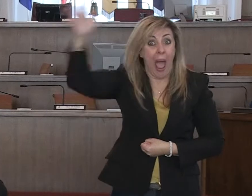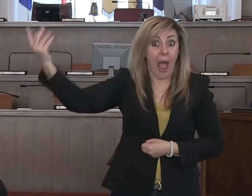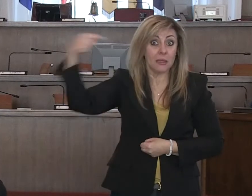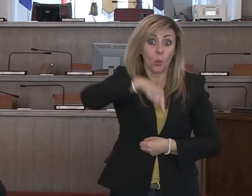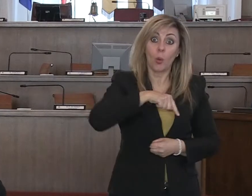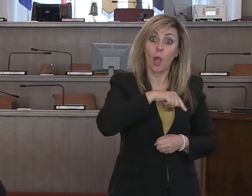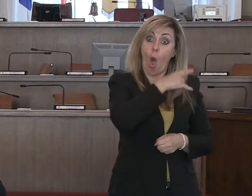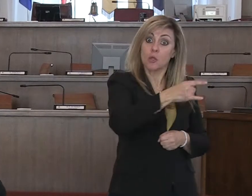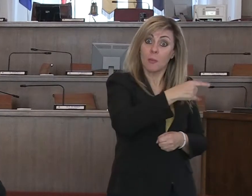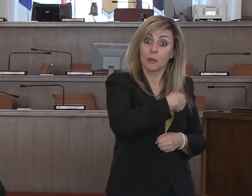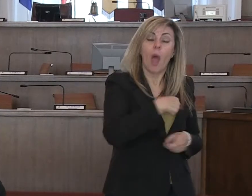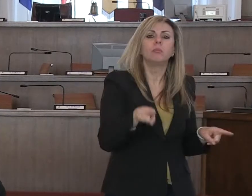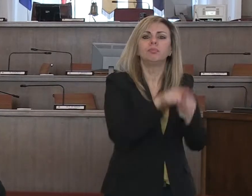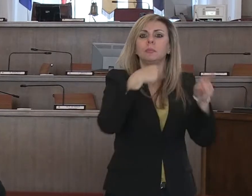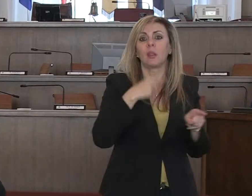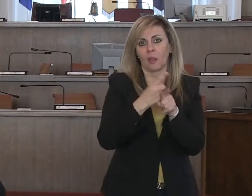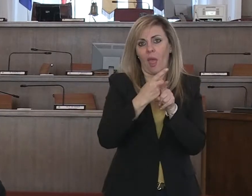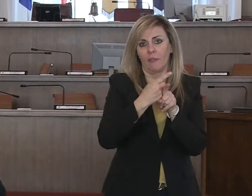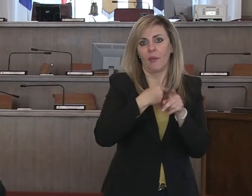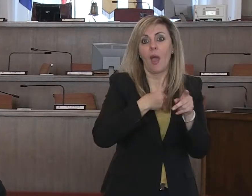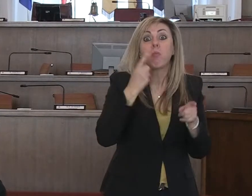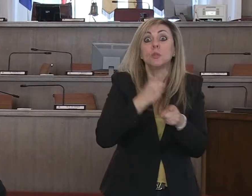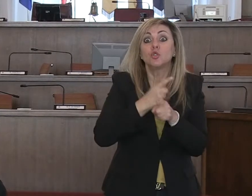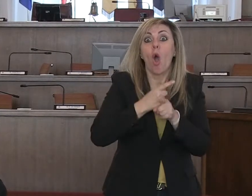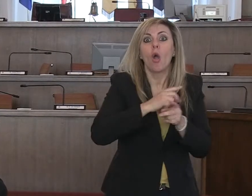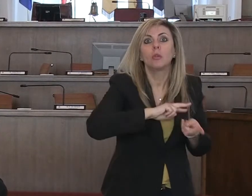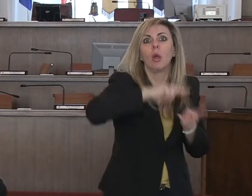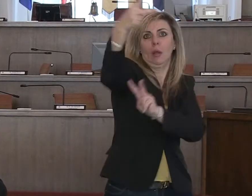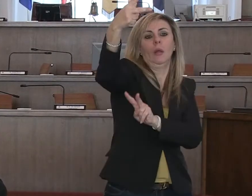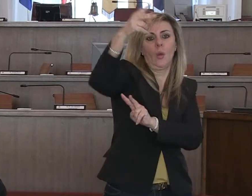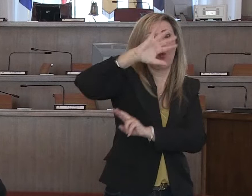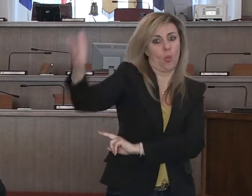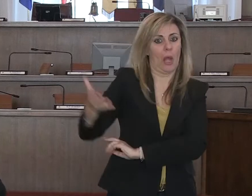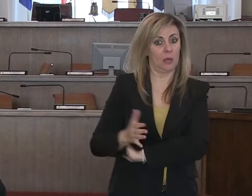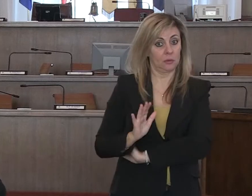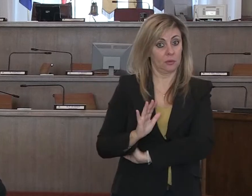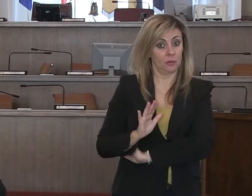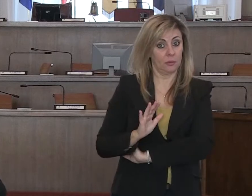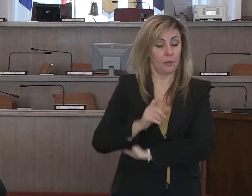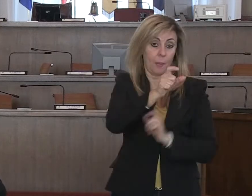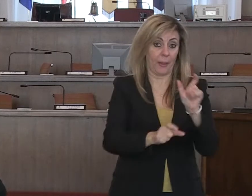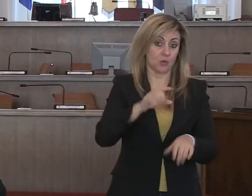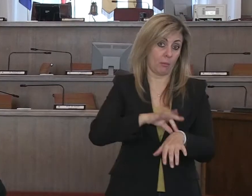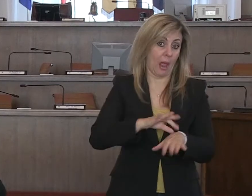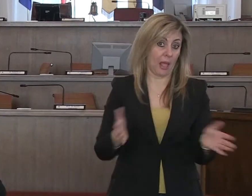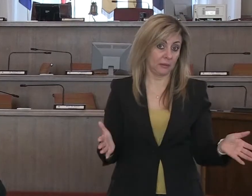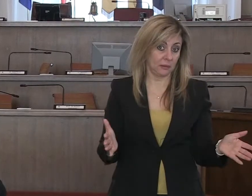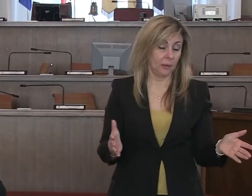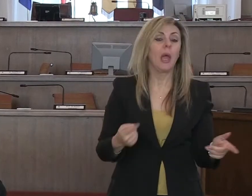sarà messo a regime sia per quanto riguarda i pazienti, ma anche per quanto riguarda il